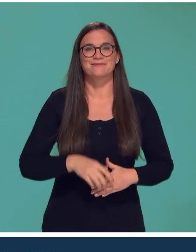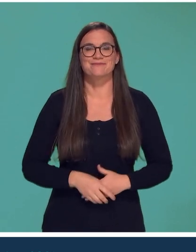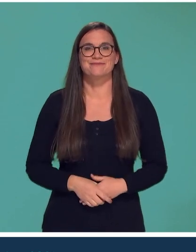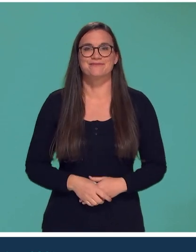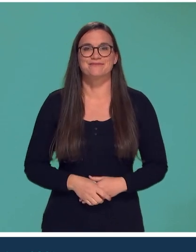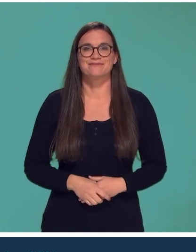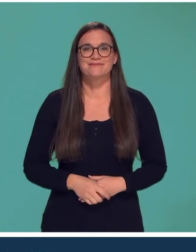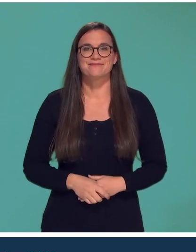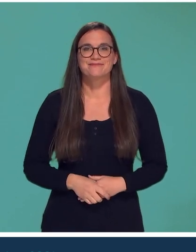bientôt.-Canada